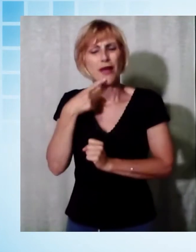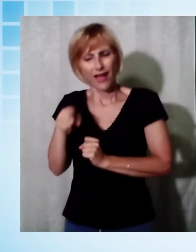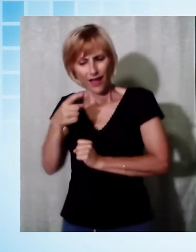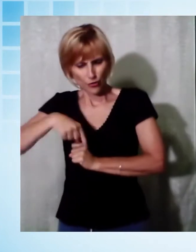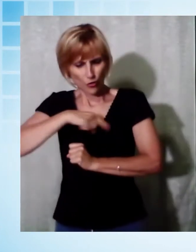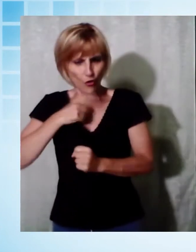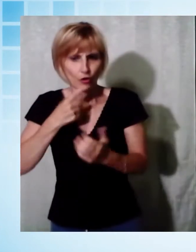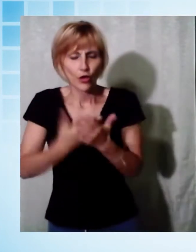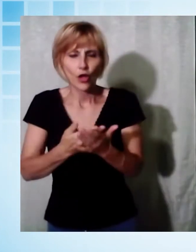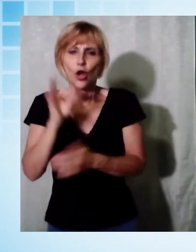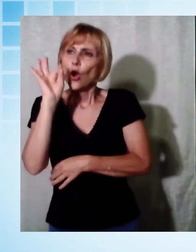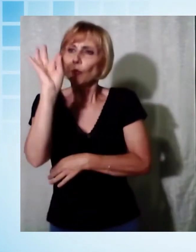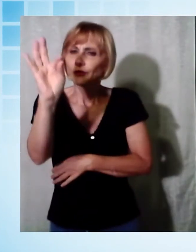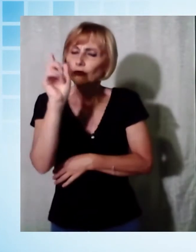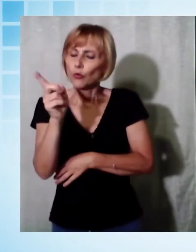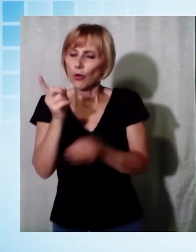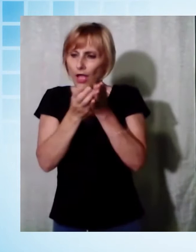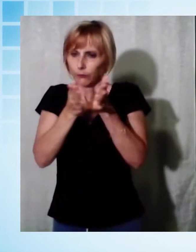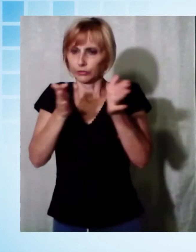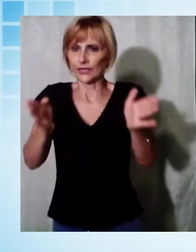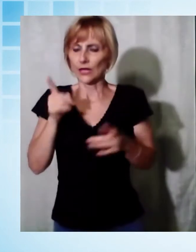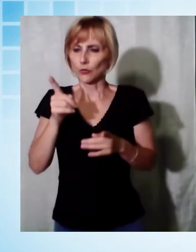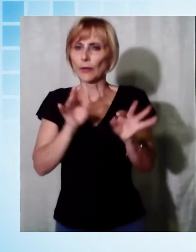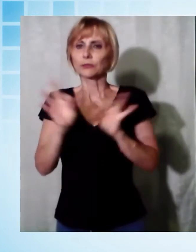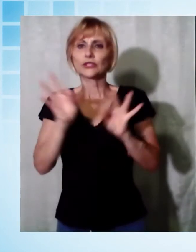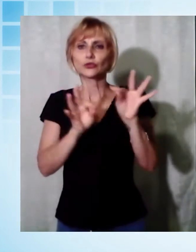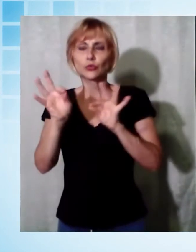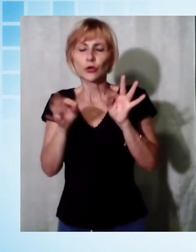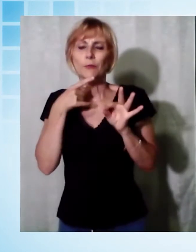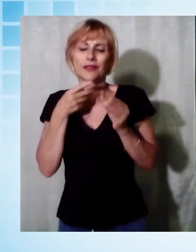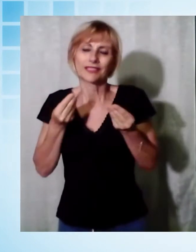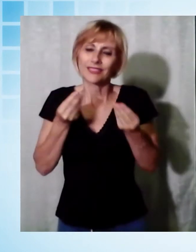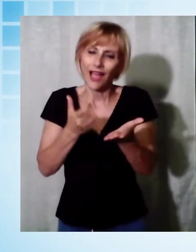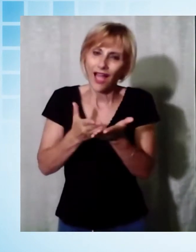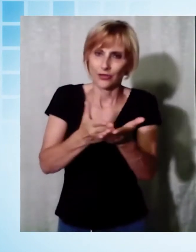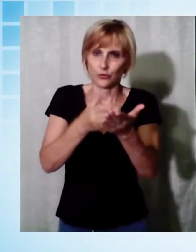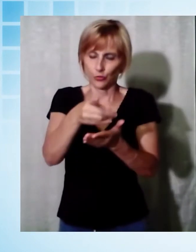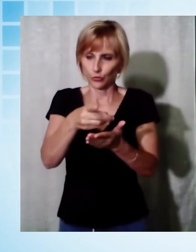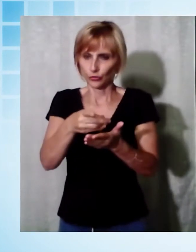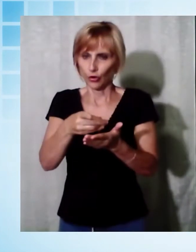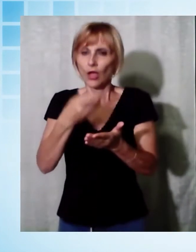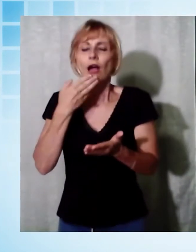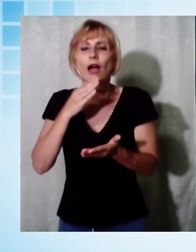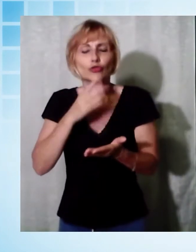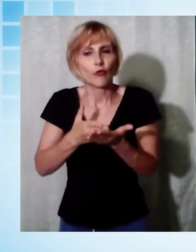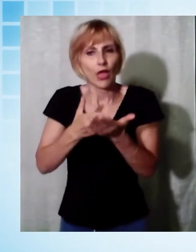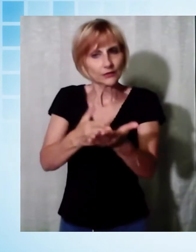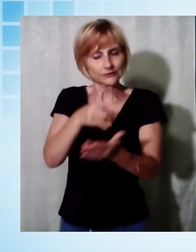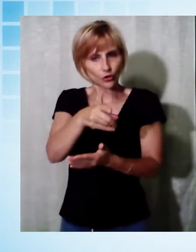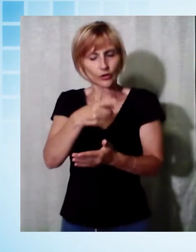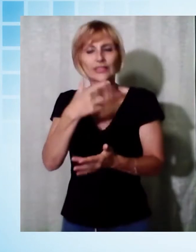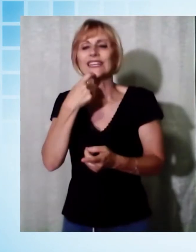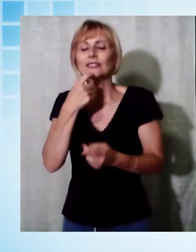platea dei beneficiari di una misura che poteva aiutare ancora di più i cittadini di Capannori in difficoltà per questa